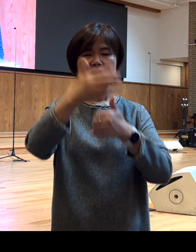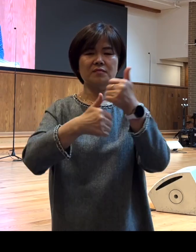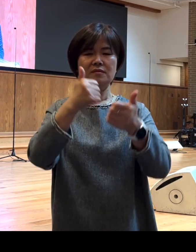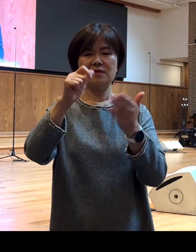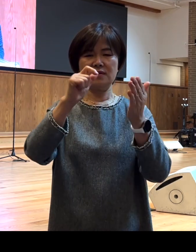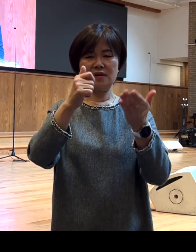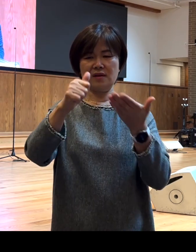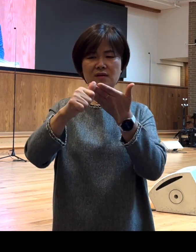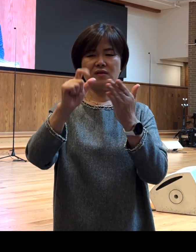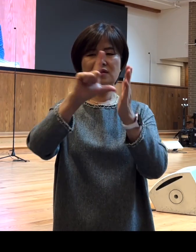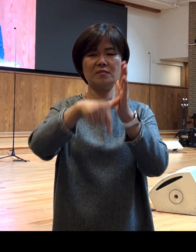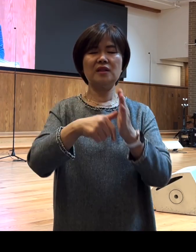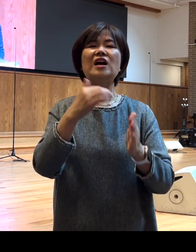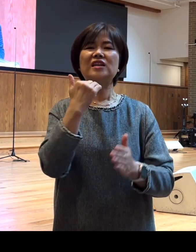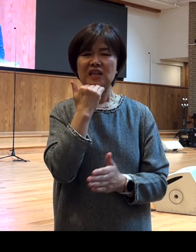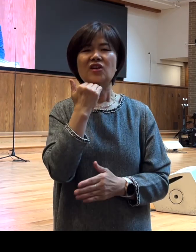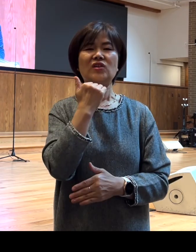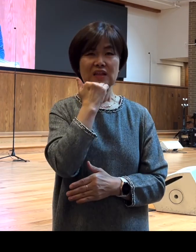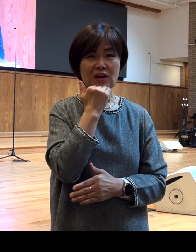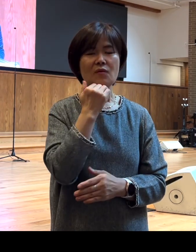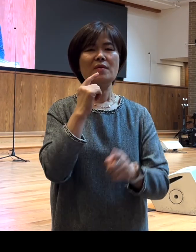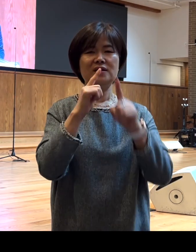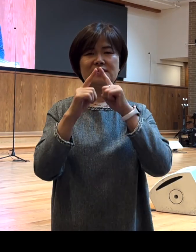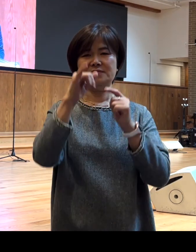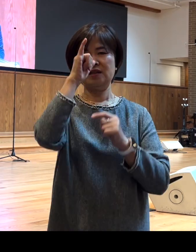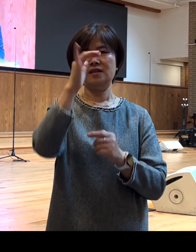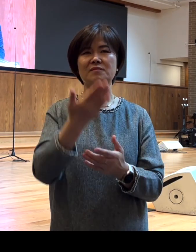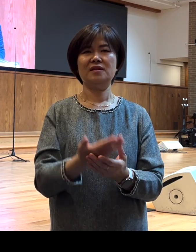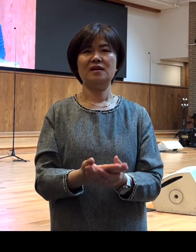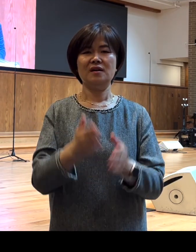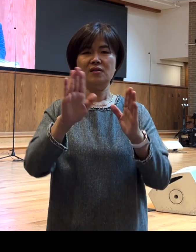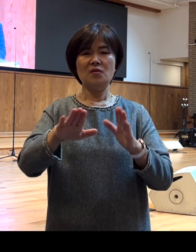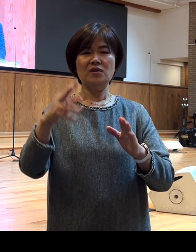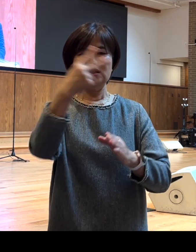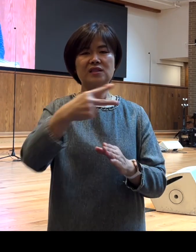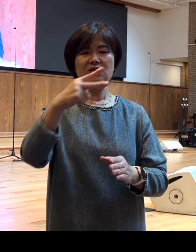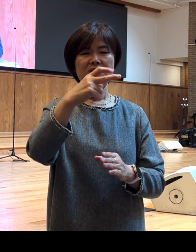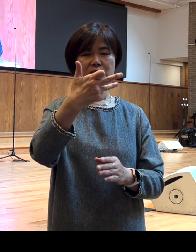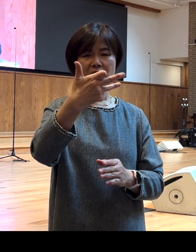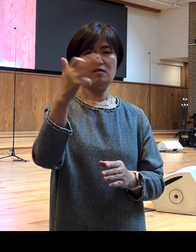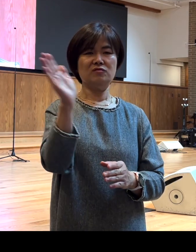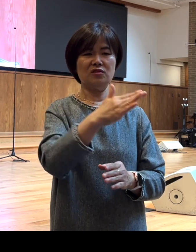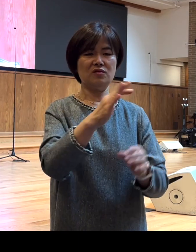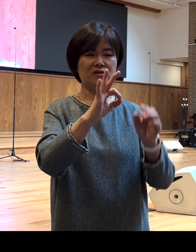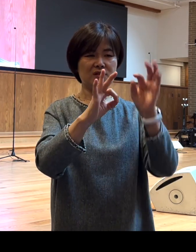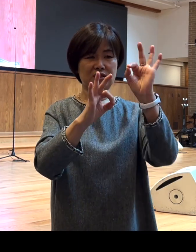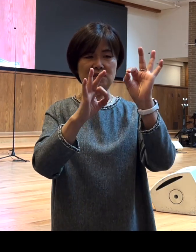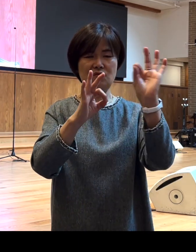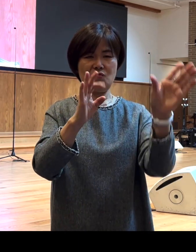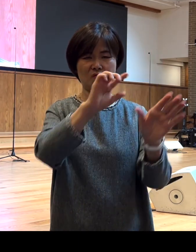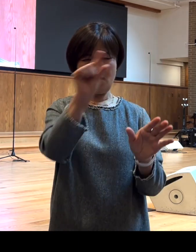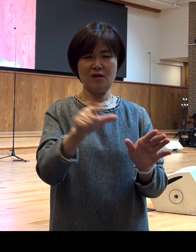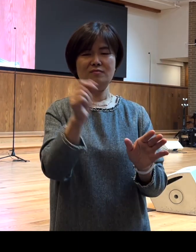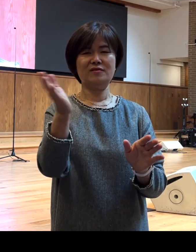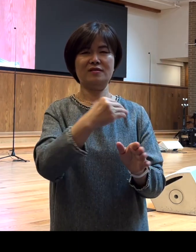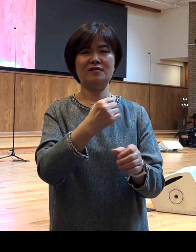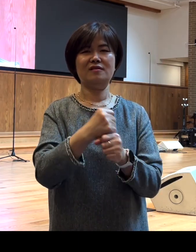기다리라고 말씀하신 것입니다 그리고 2018년 10월에 우리 배들 프라미센터 건축을